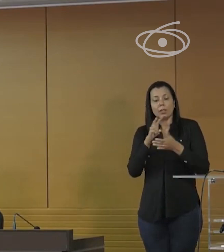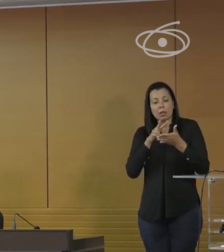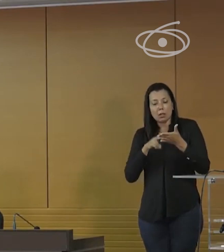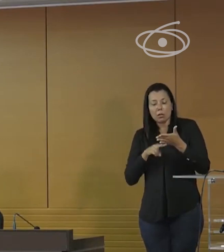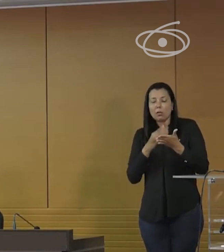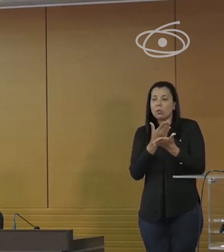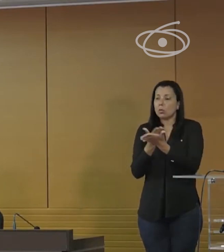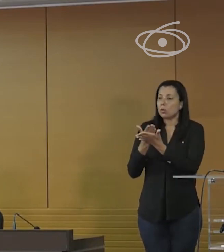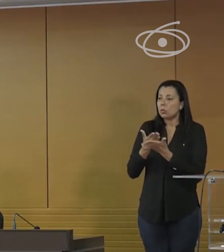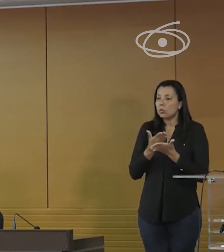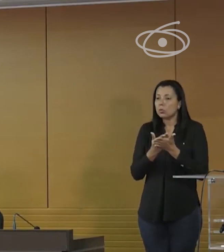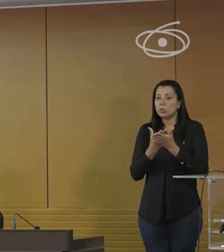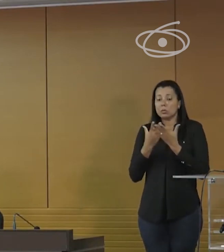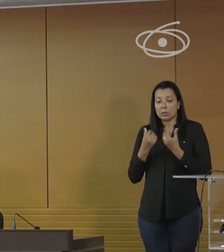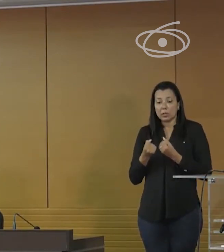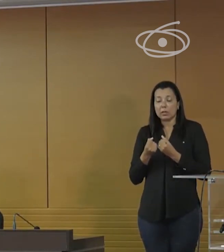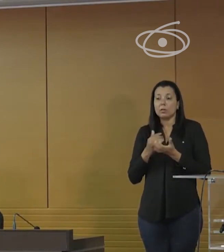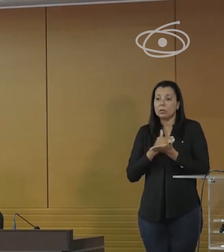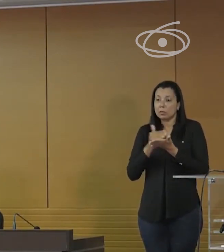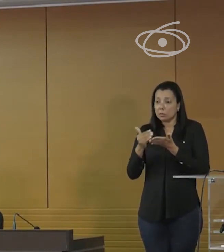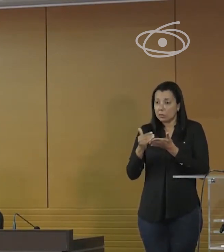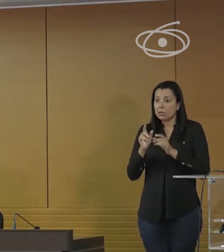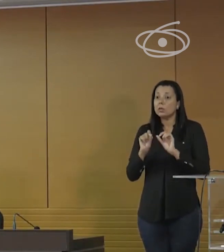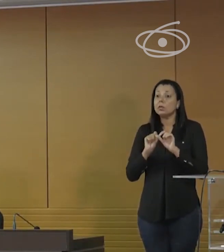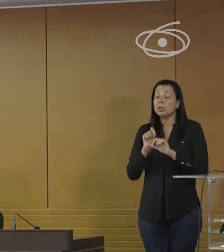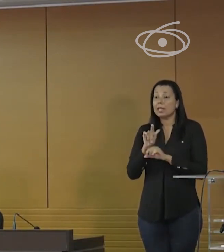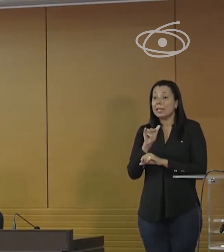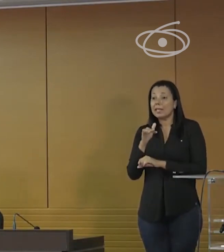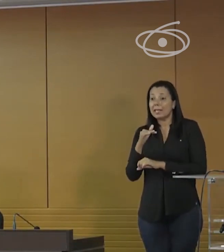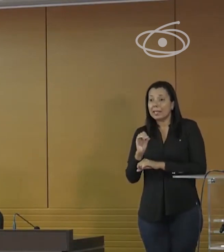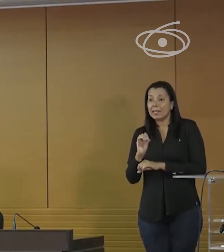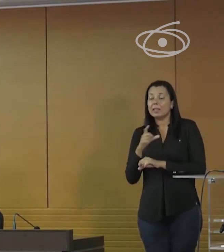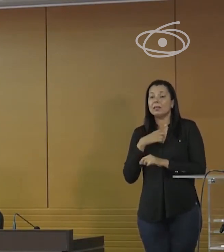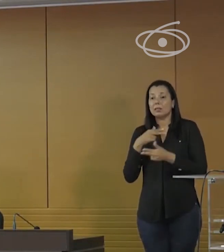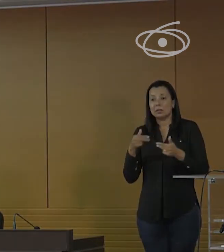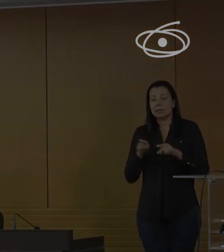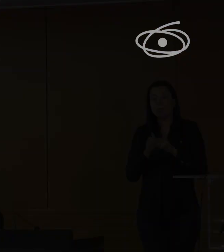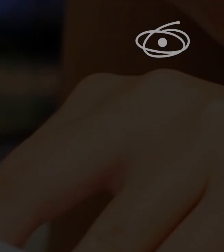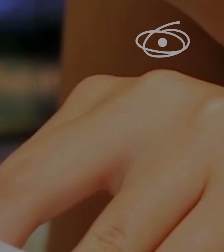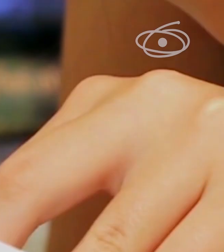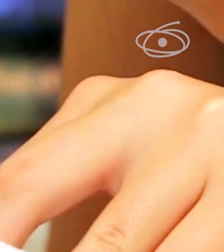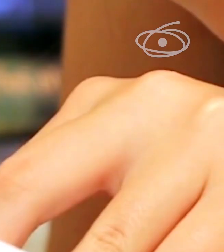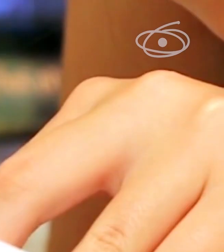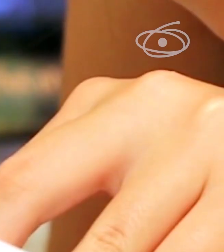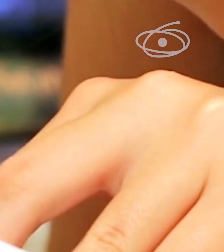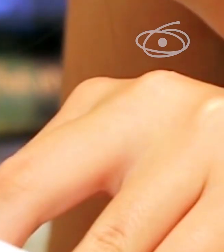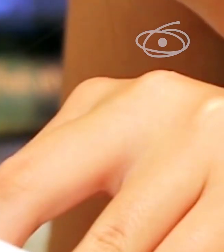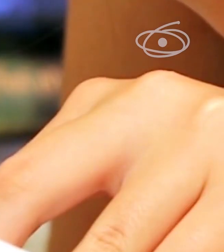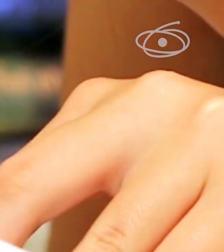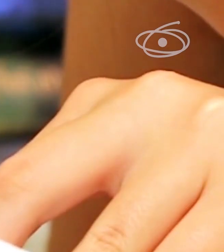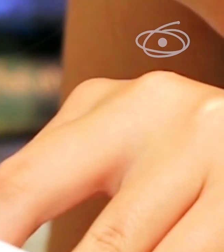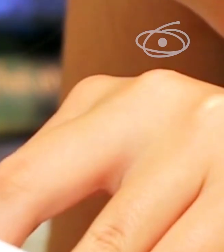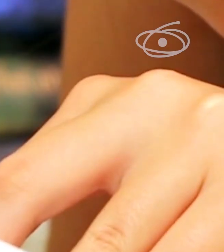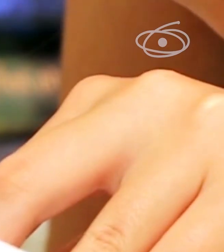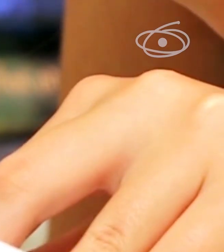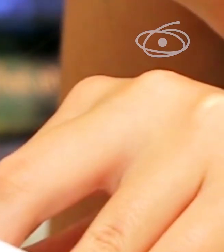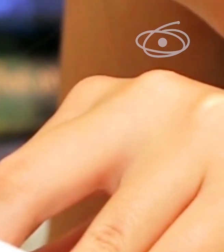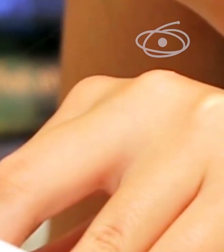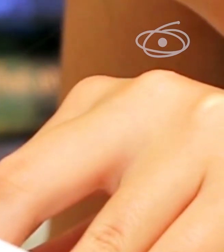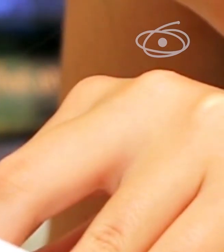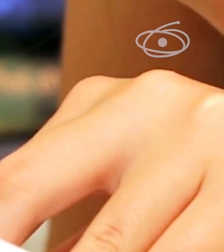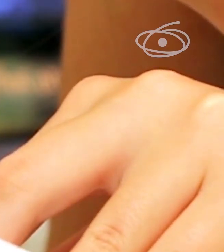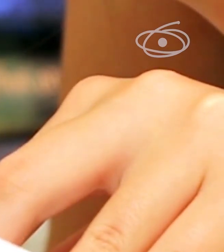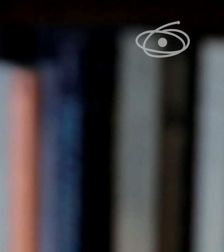estudo, concebidos de acordo com os princípios da gamificação e dos recursos abertos. Uma das estratégias é